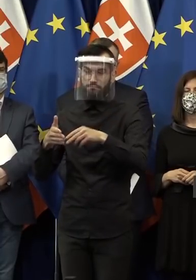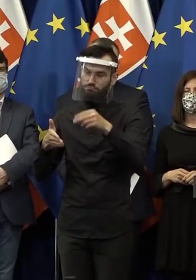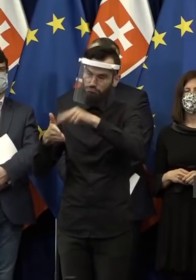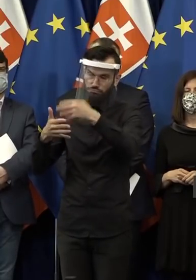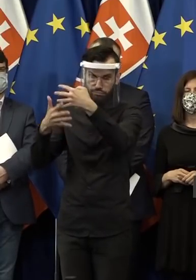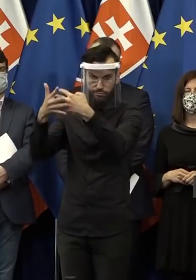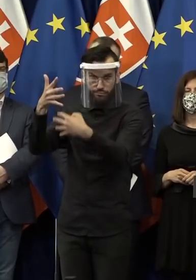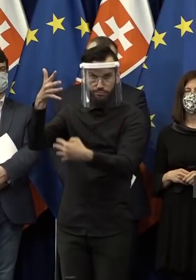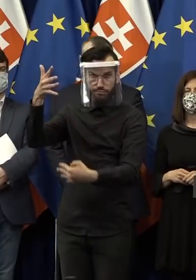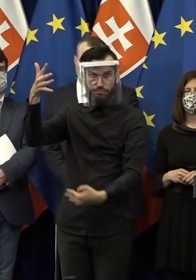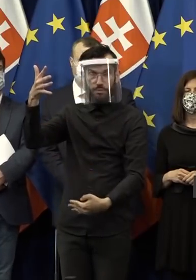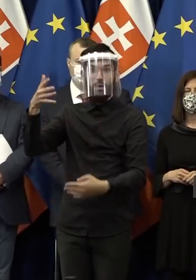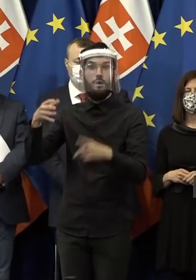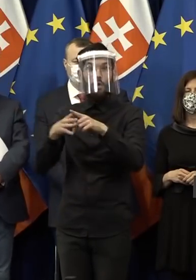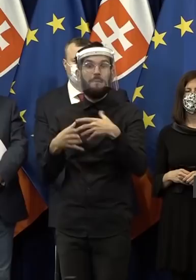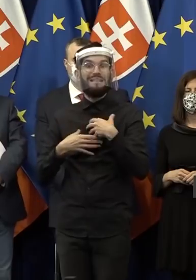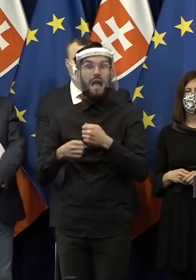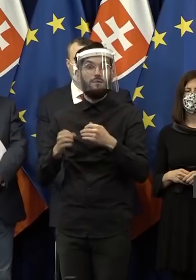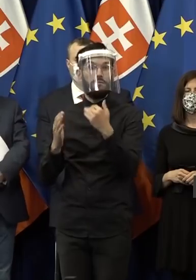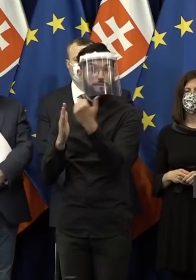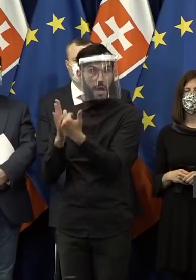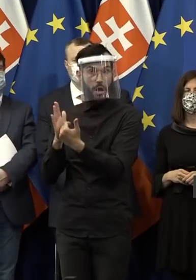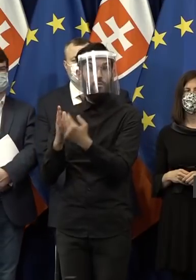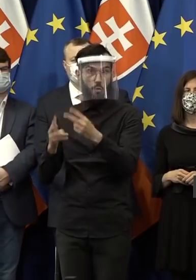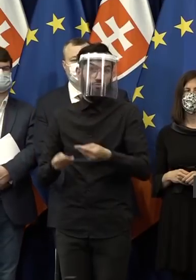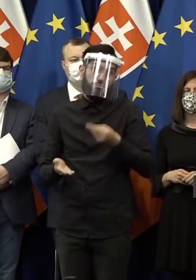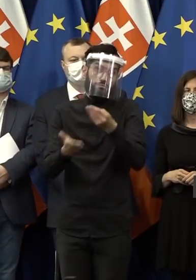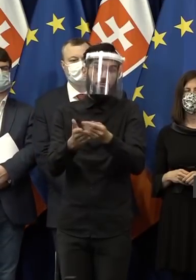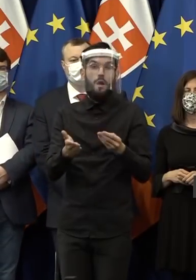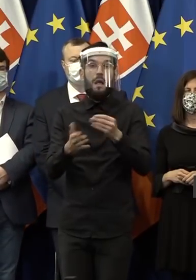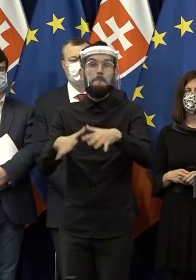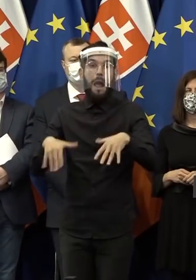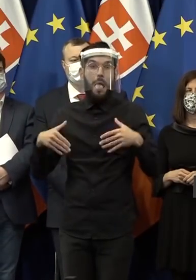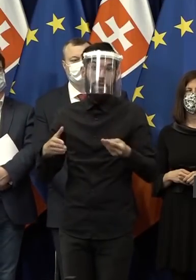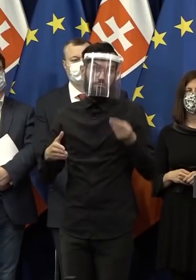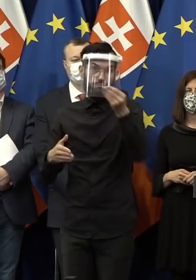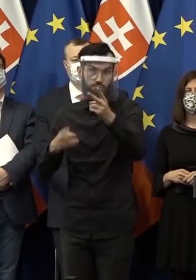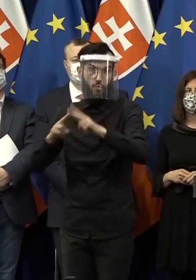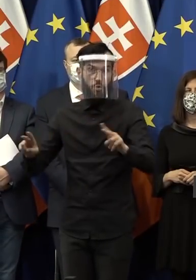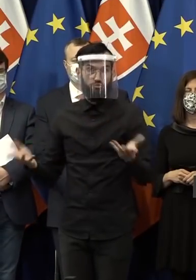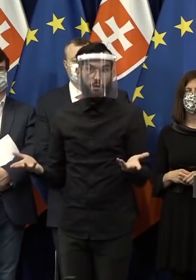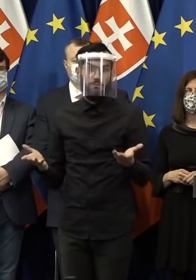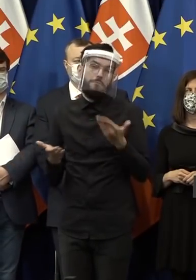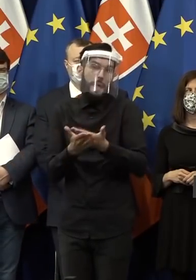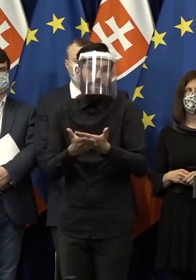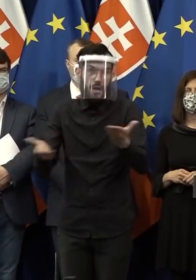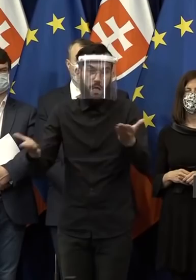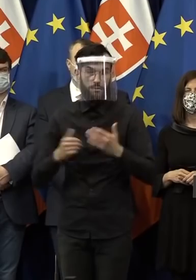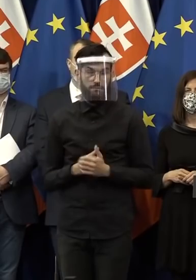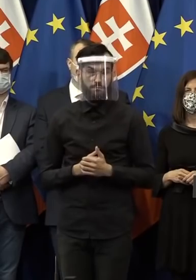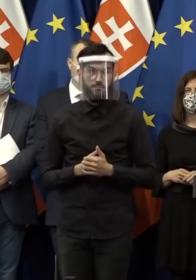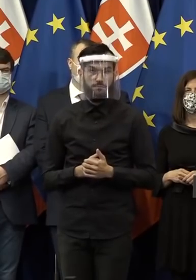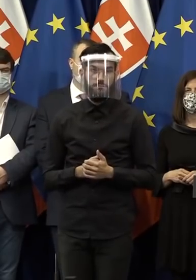prílohou by bol návrh zákona, tak si môžu predložiť návrh zákona do parlamentu. Napríklad. V tomto duchu rozmýšľať.